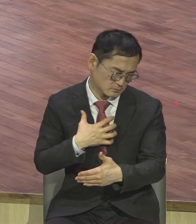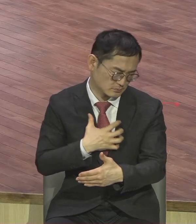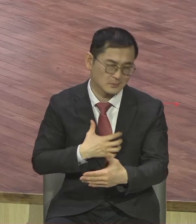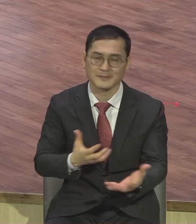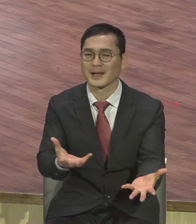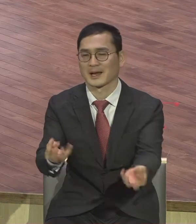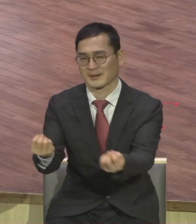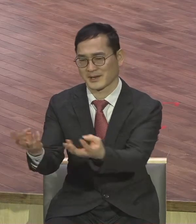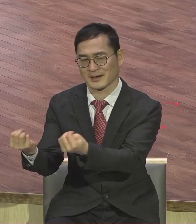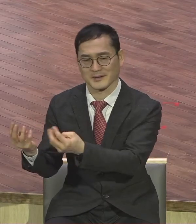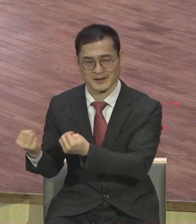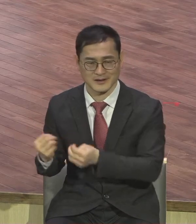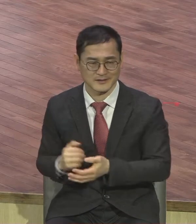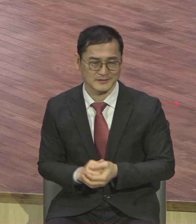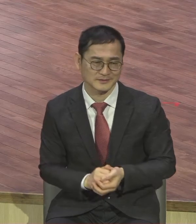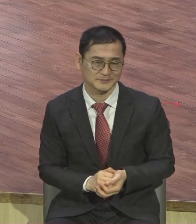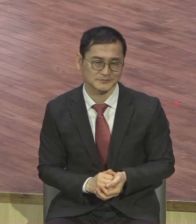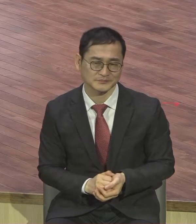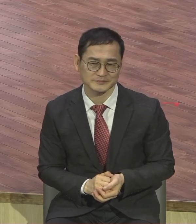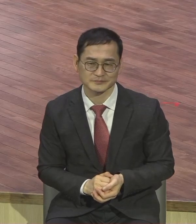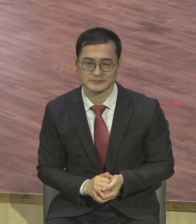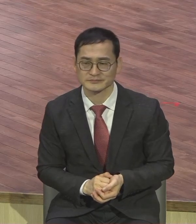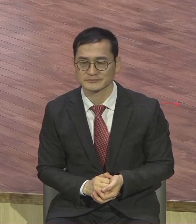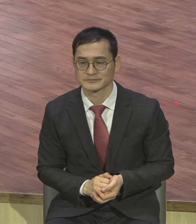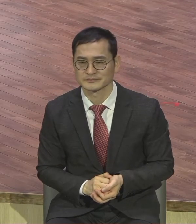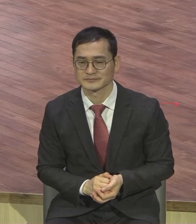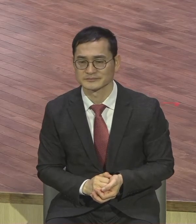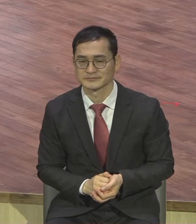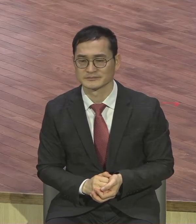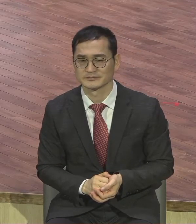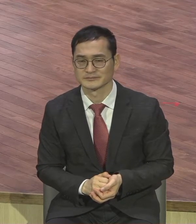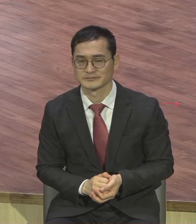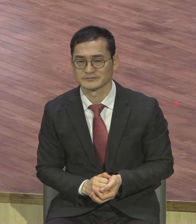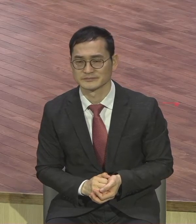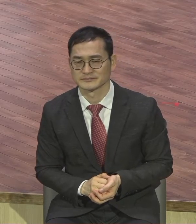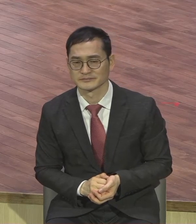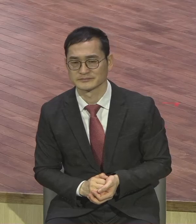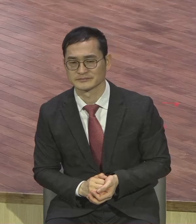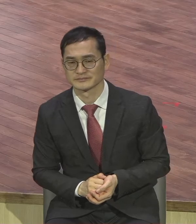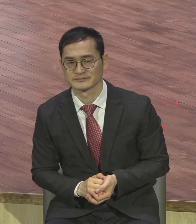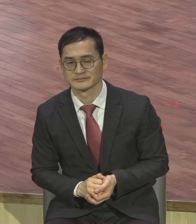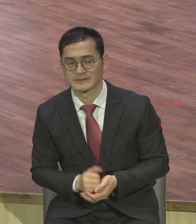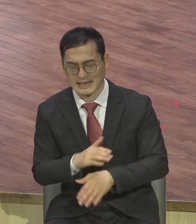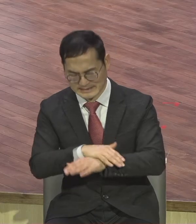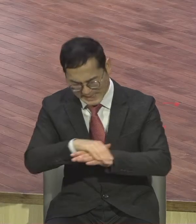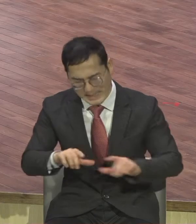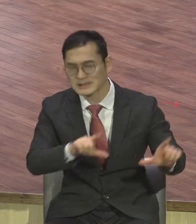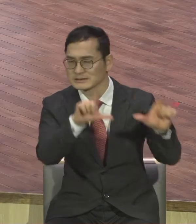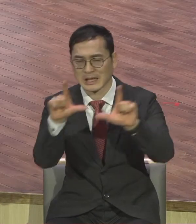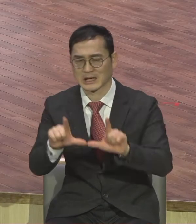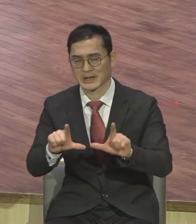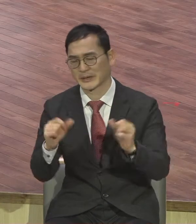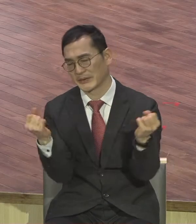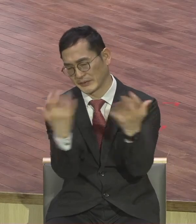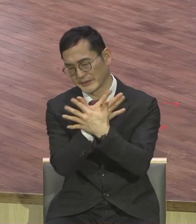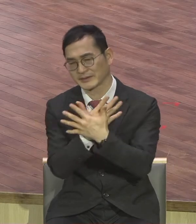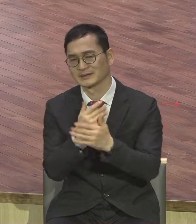스스로 속이고 있어요 더 정확하게 말하면 자신의 문제가